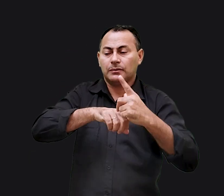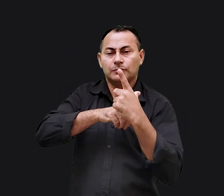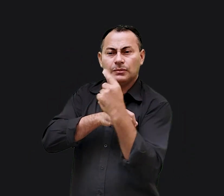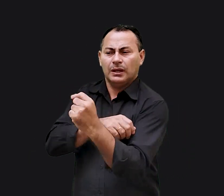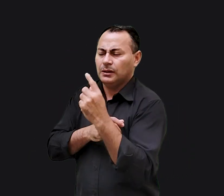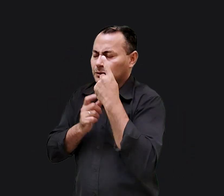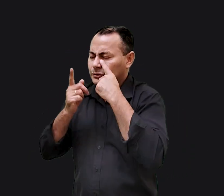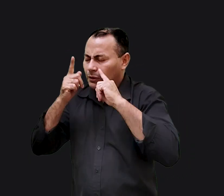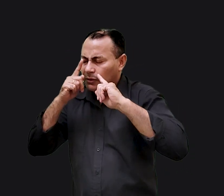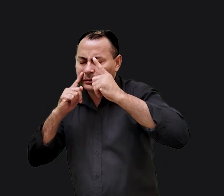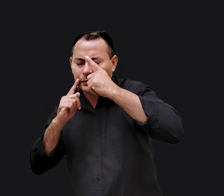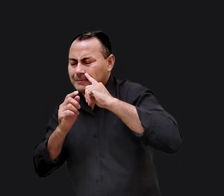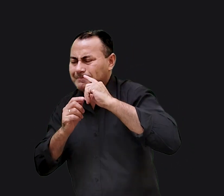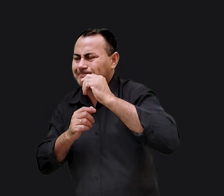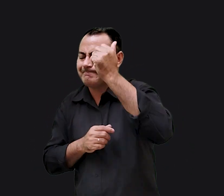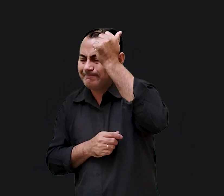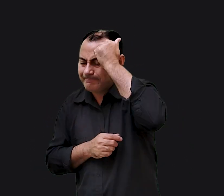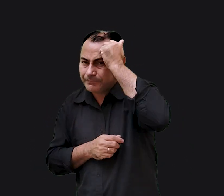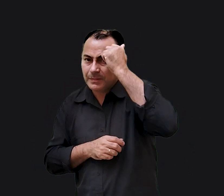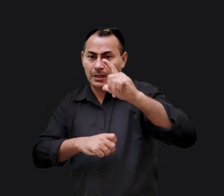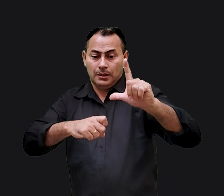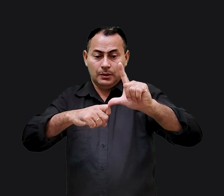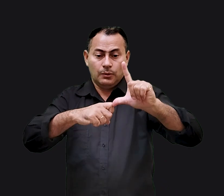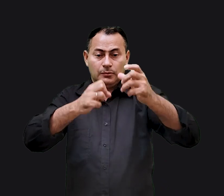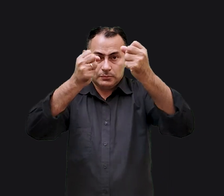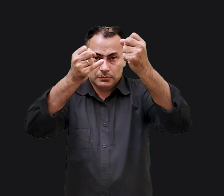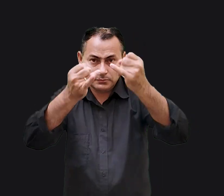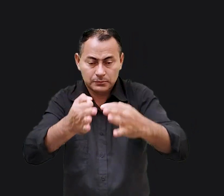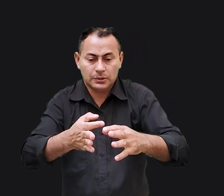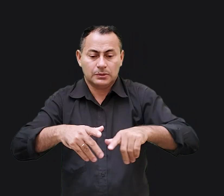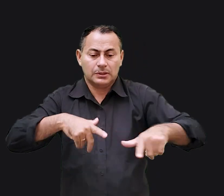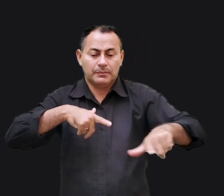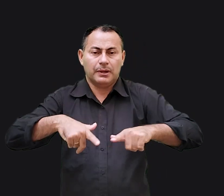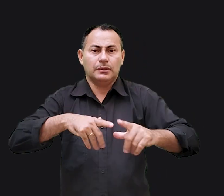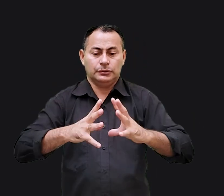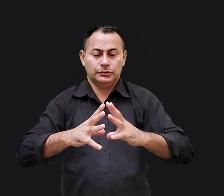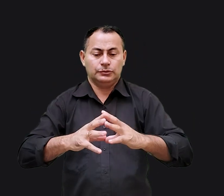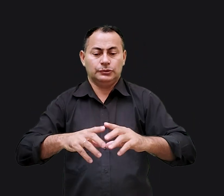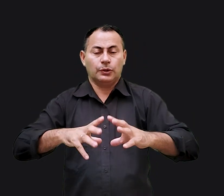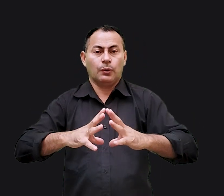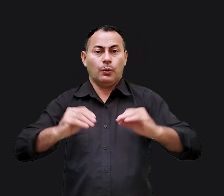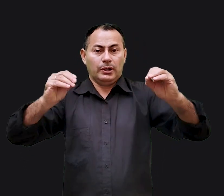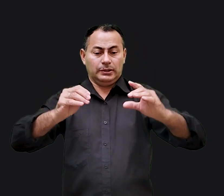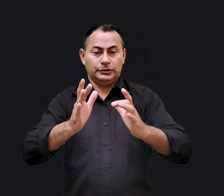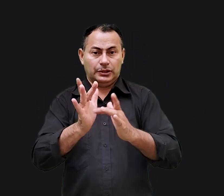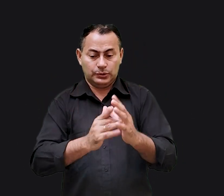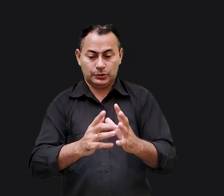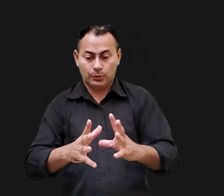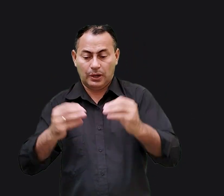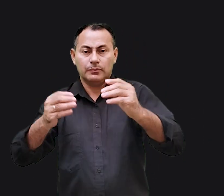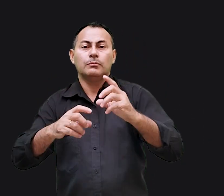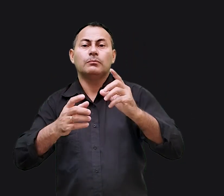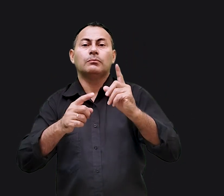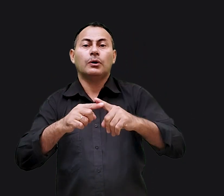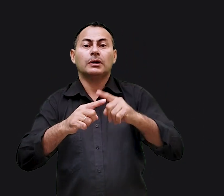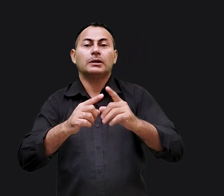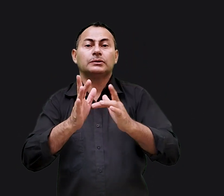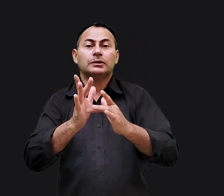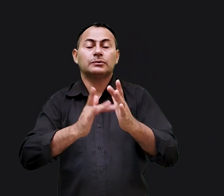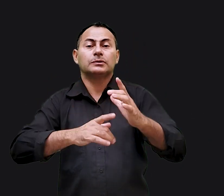saiu na escuridão e chorou amargamente. Lucas enfatizou também o ministério de cura de Jesus, porque ele mesmo era um médico.